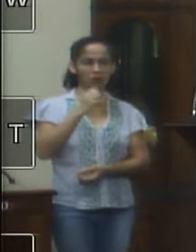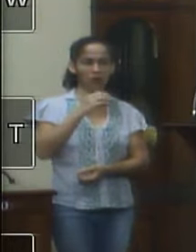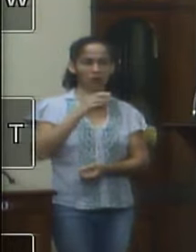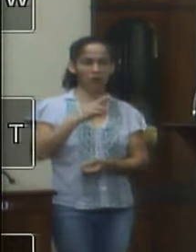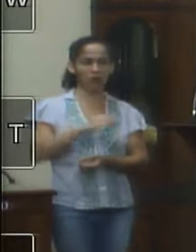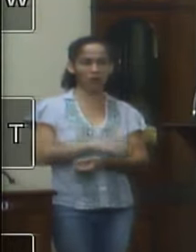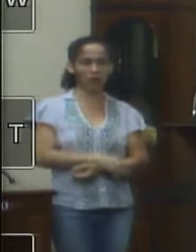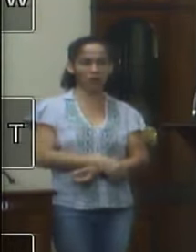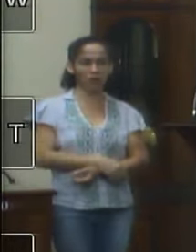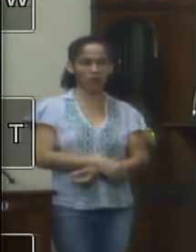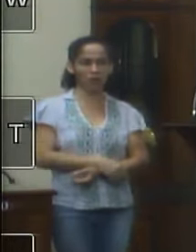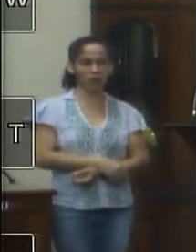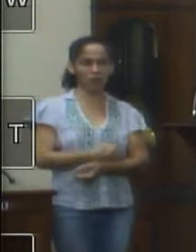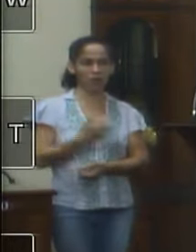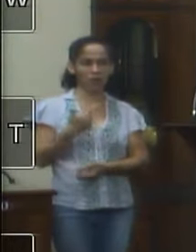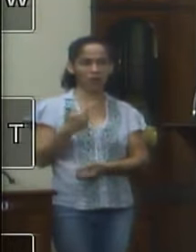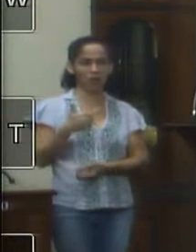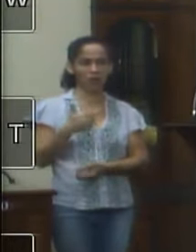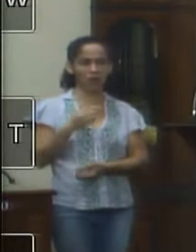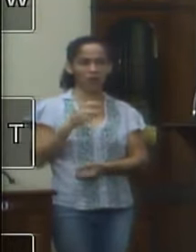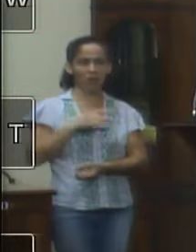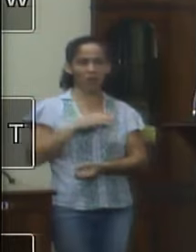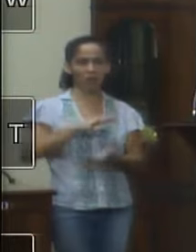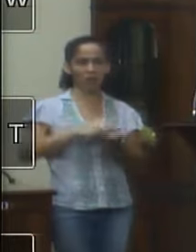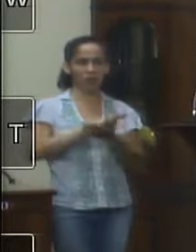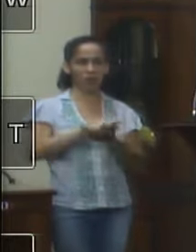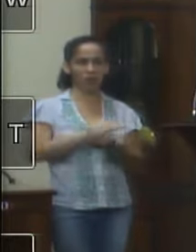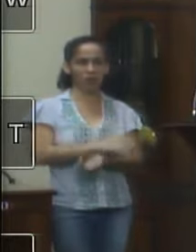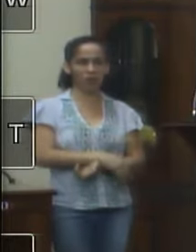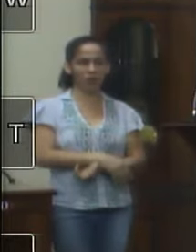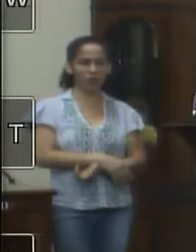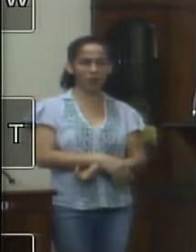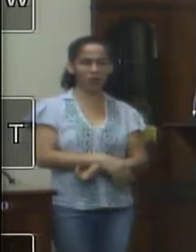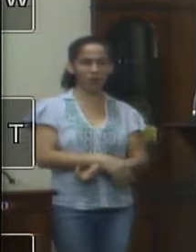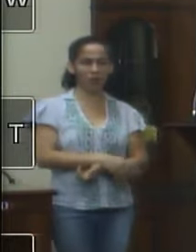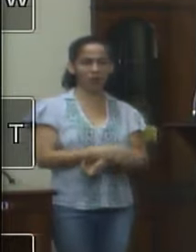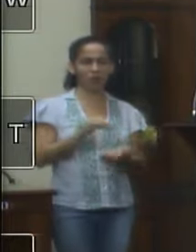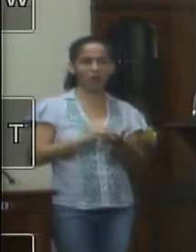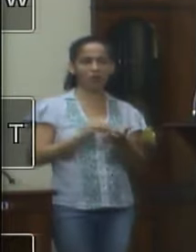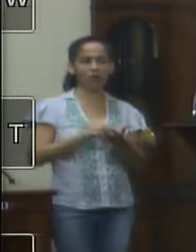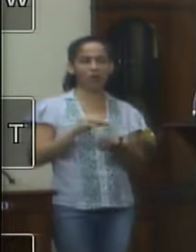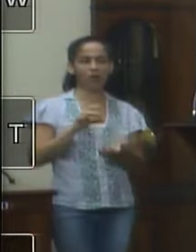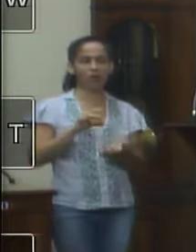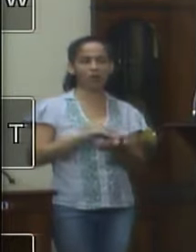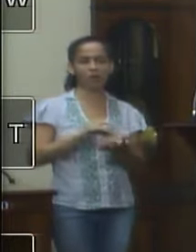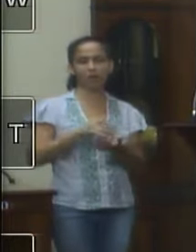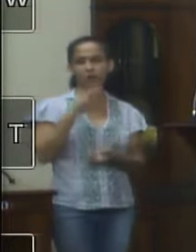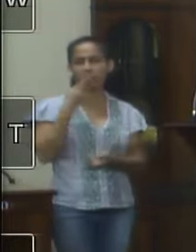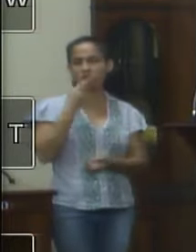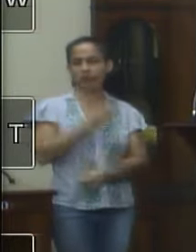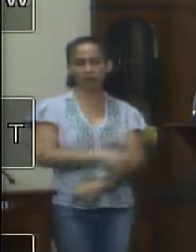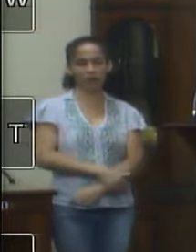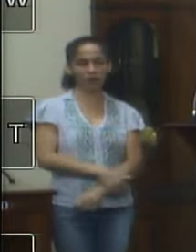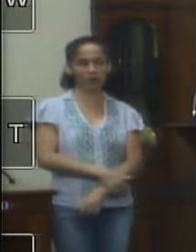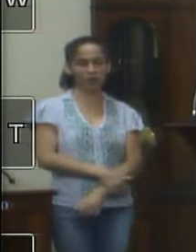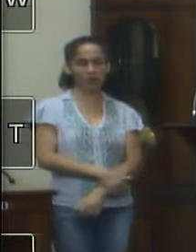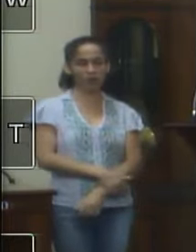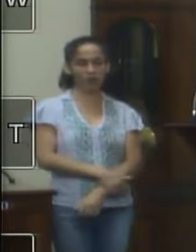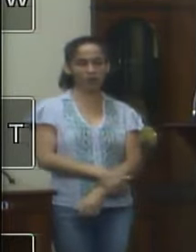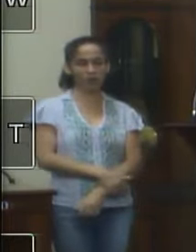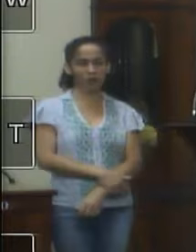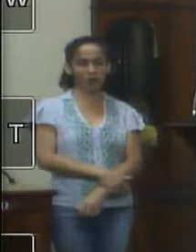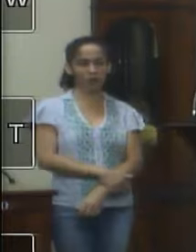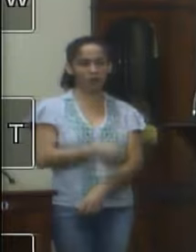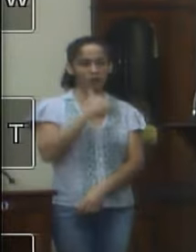processo eu não tenho medo nada de nada eu tenho medo de faltar com a verdade igual essa cidadã essa